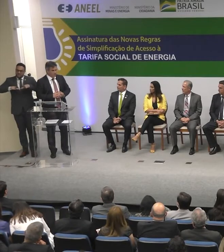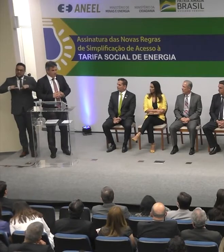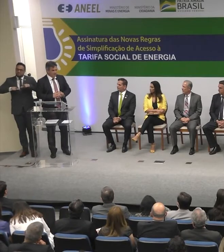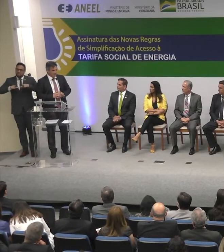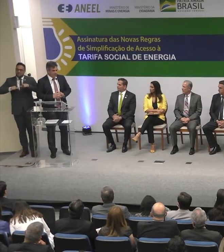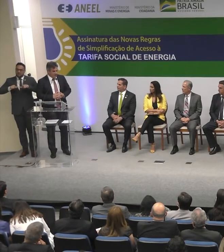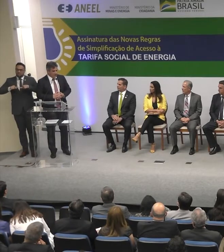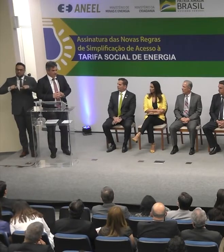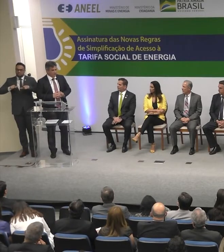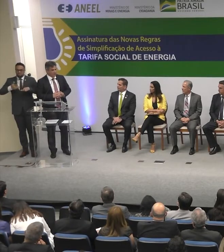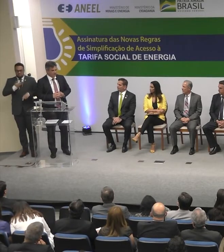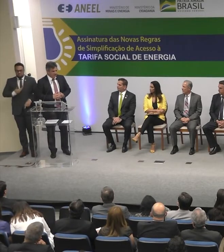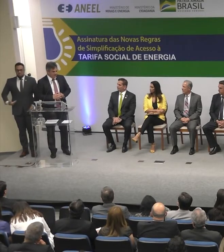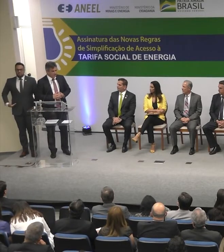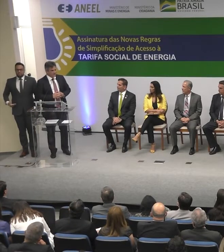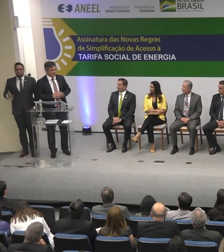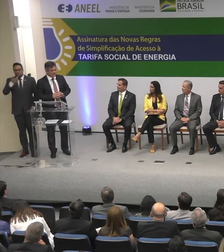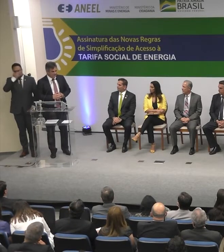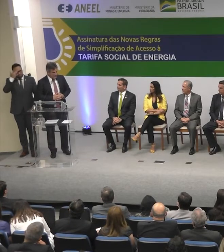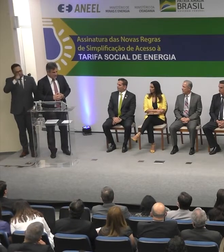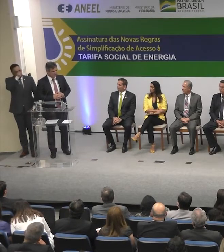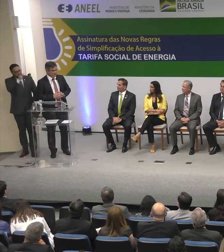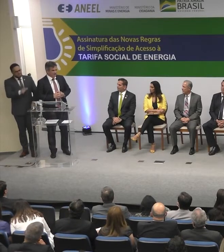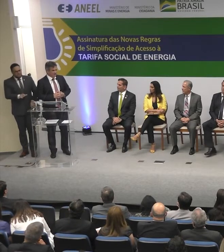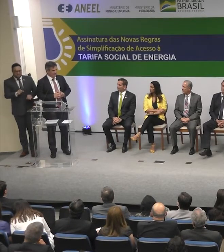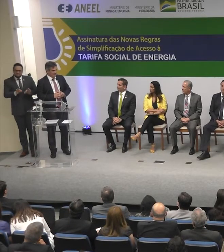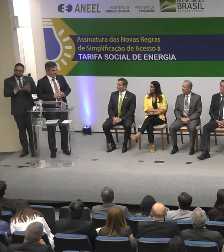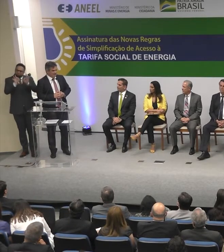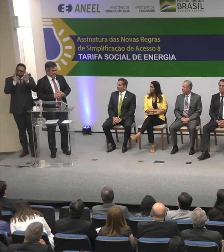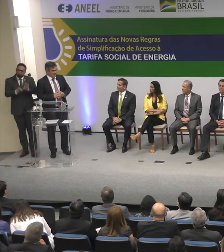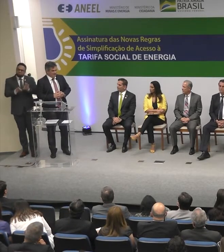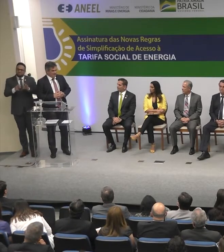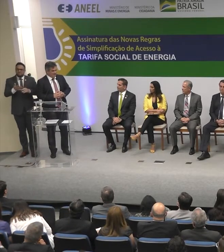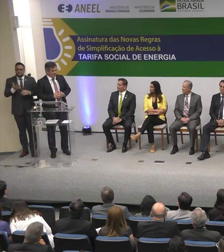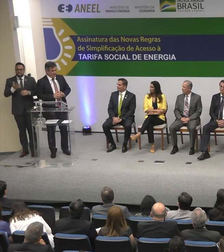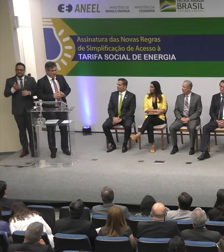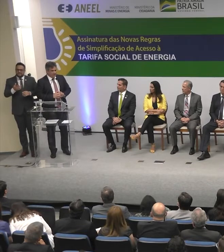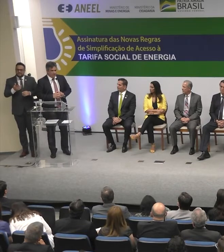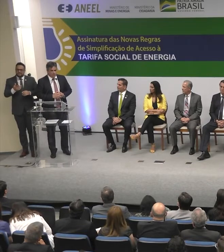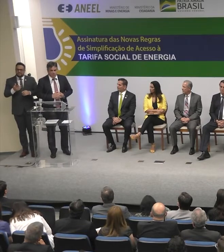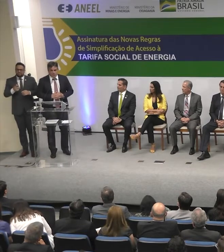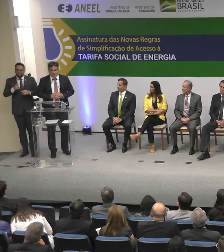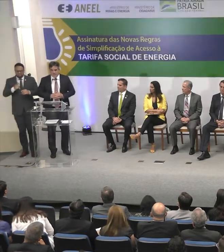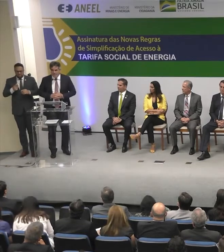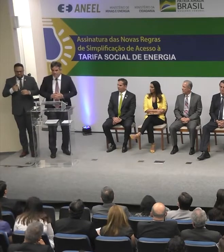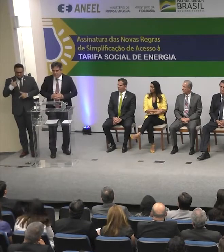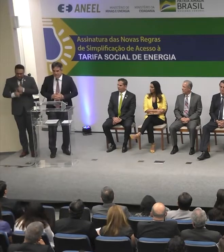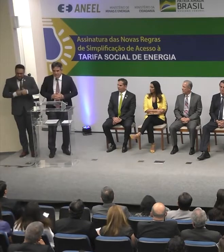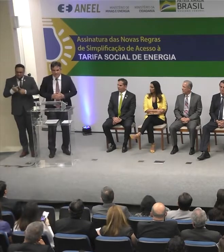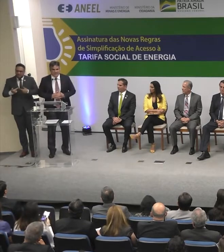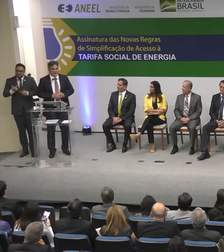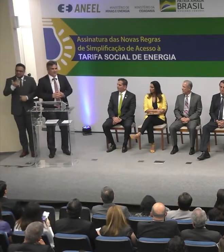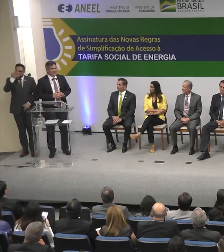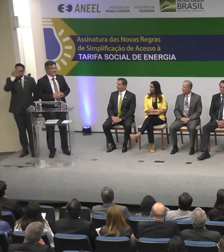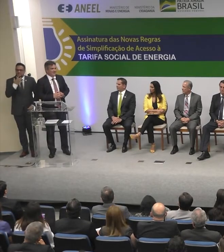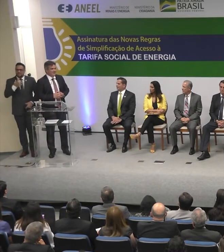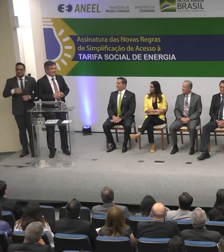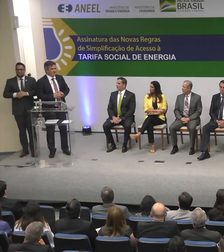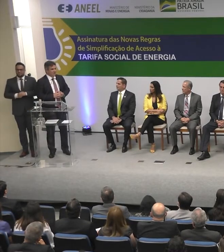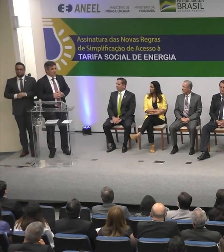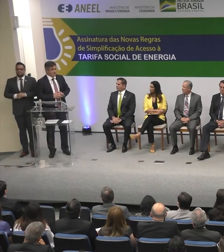públicos mais corretos, honestos, dedicados, que hoje o nosso país não está vivendo